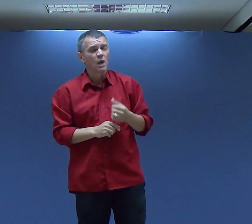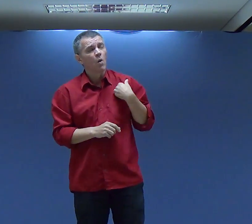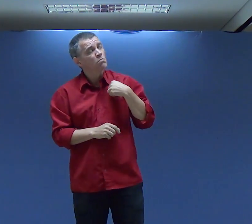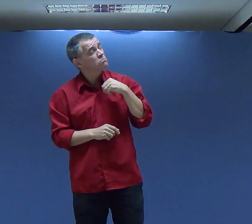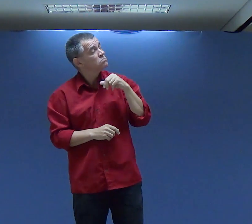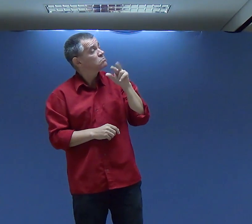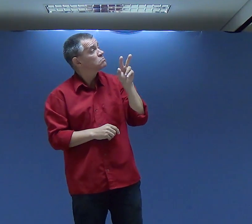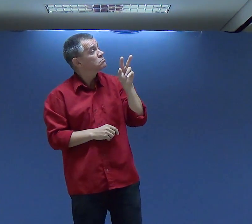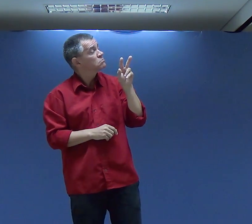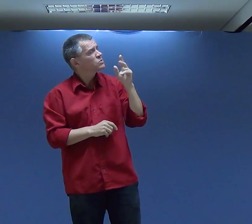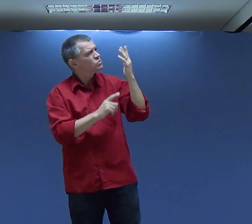Deus me mostra algo